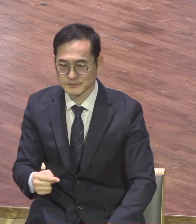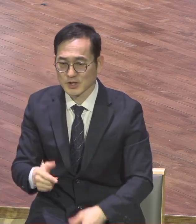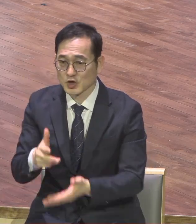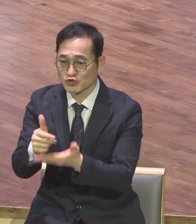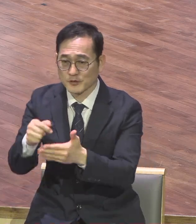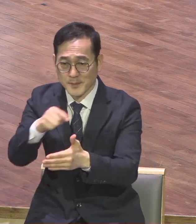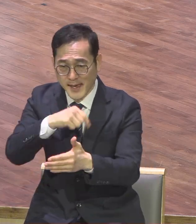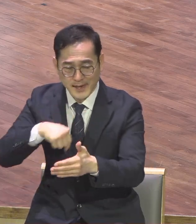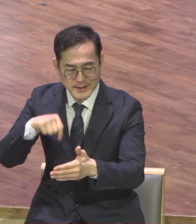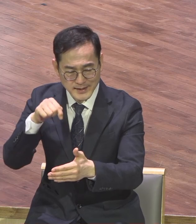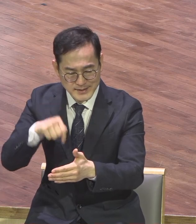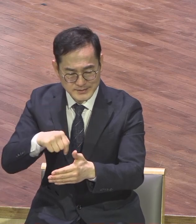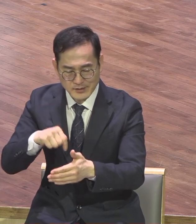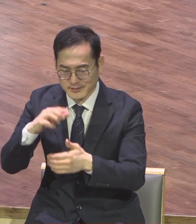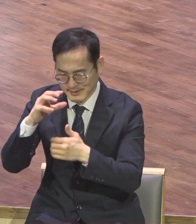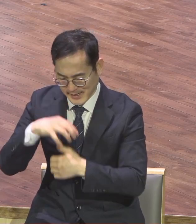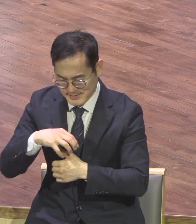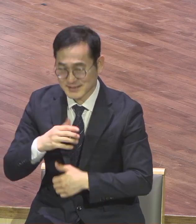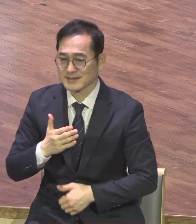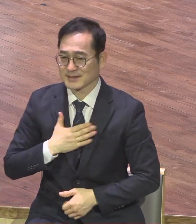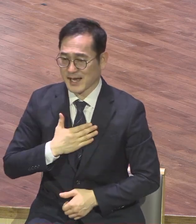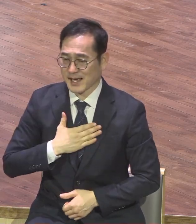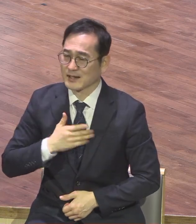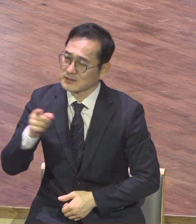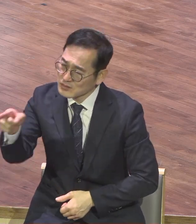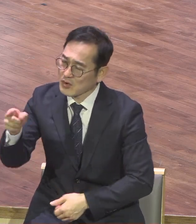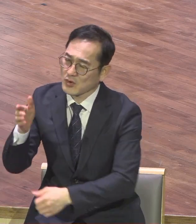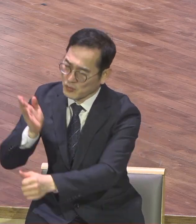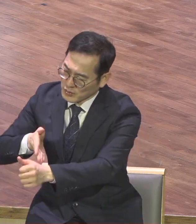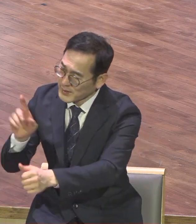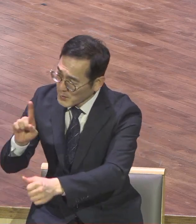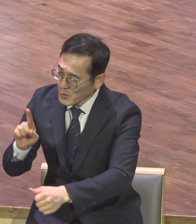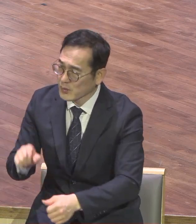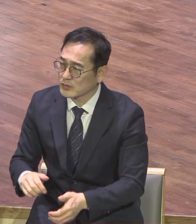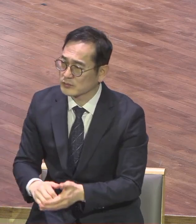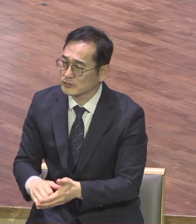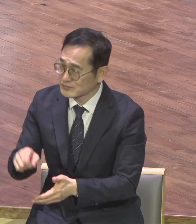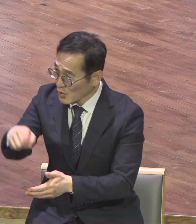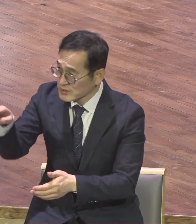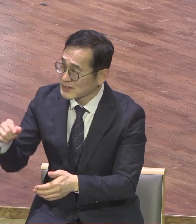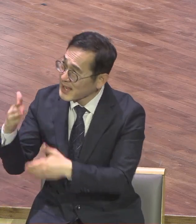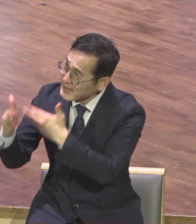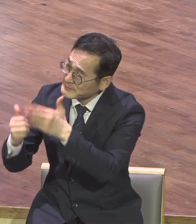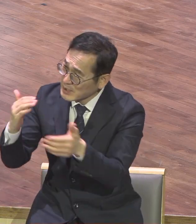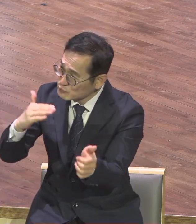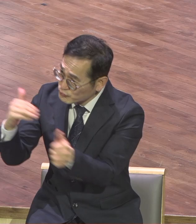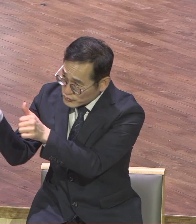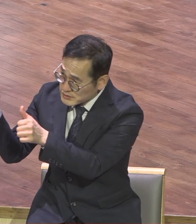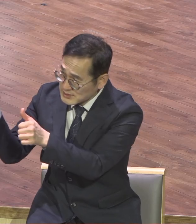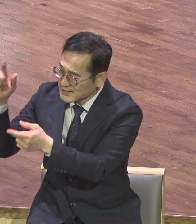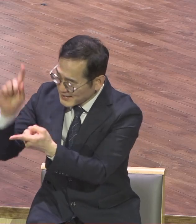갇힌 내가 너희를 권하노니 너희가 부르심을 받은 이래 합당하게 행하여